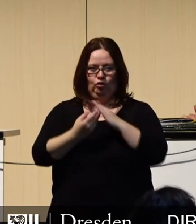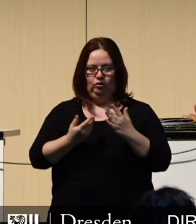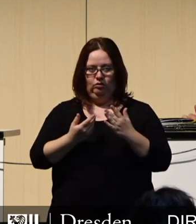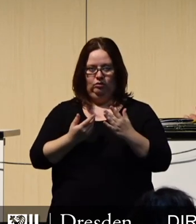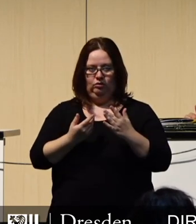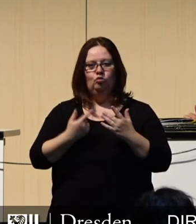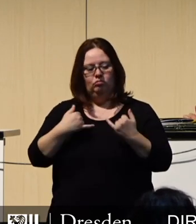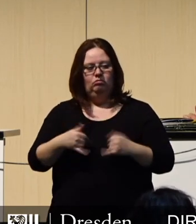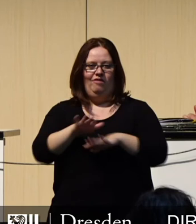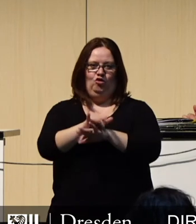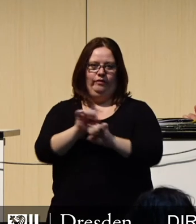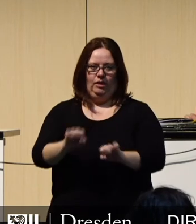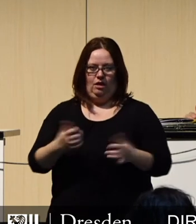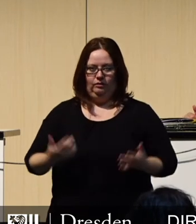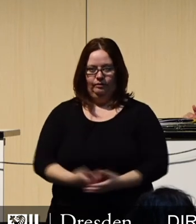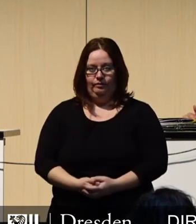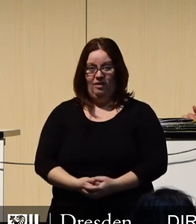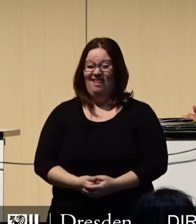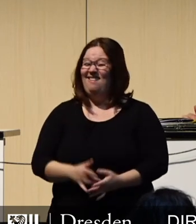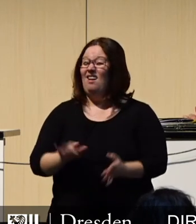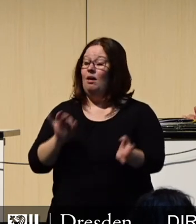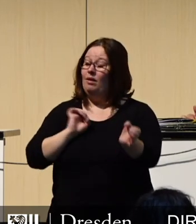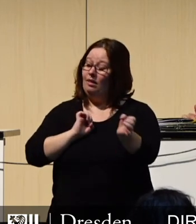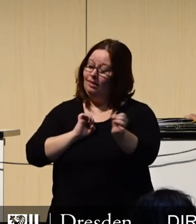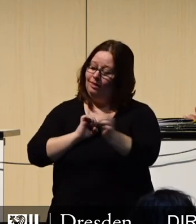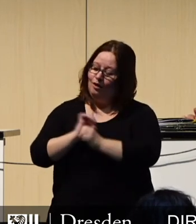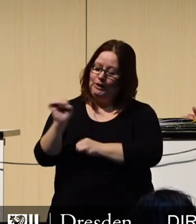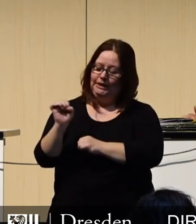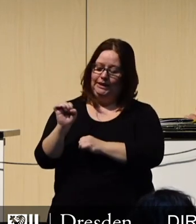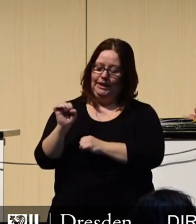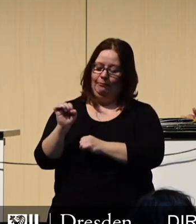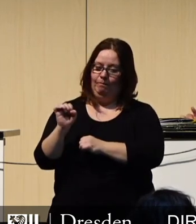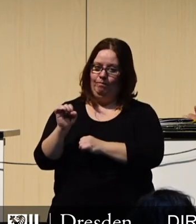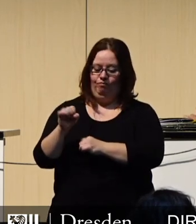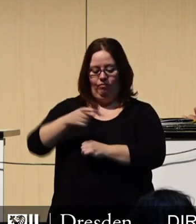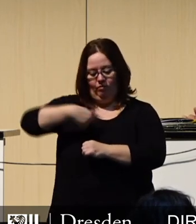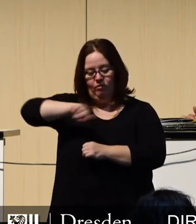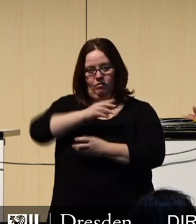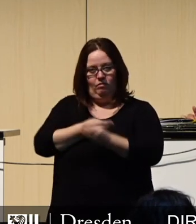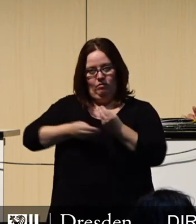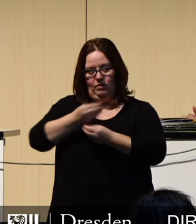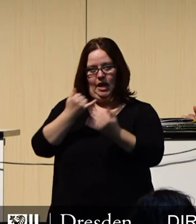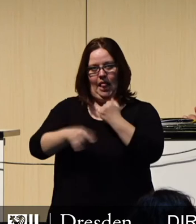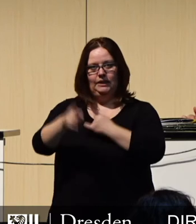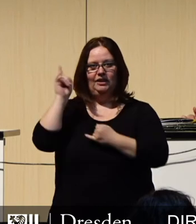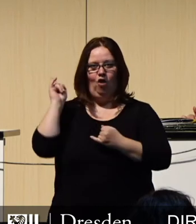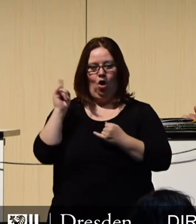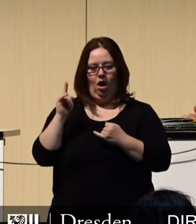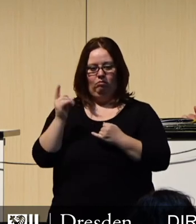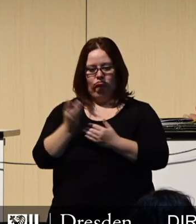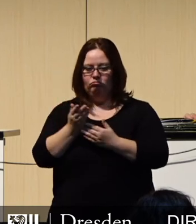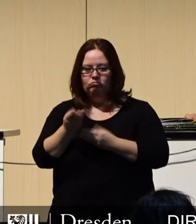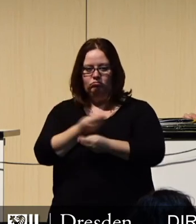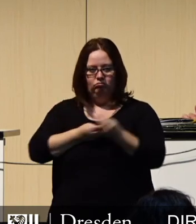zu wirtschaften. Dennoch haben wir uns in einer kleinen Klausurtagung vergangener Woche dazu entschieden,